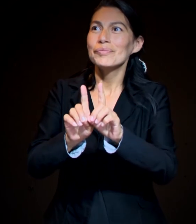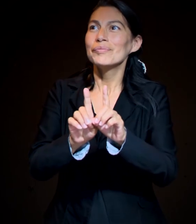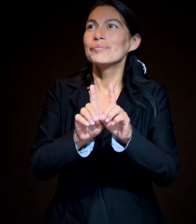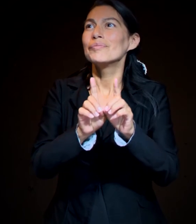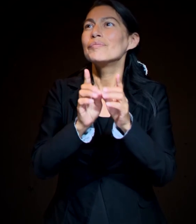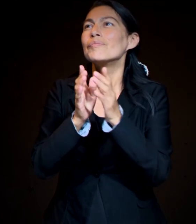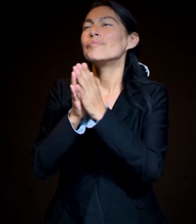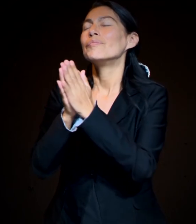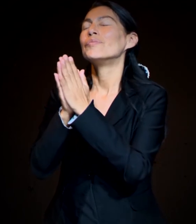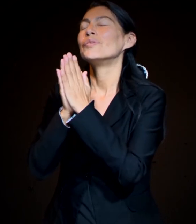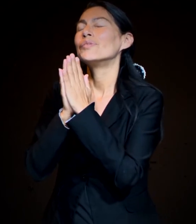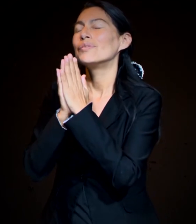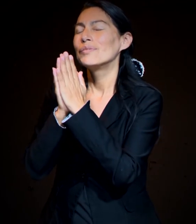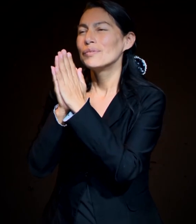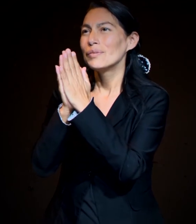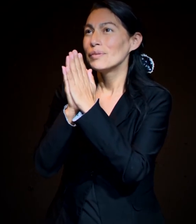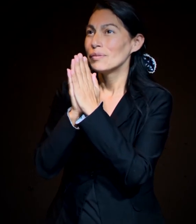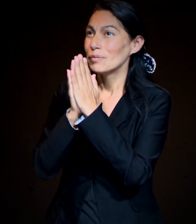Escúchame